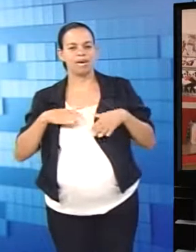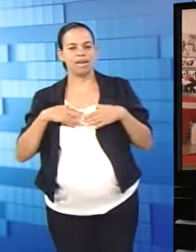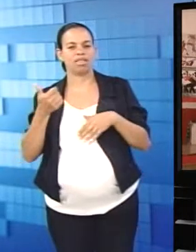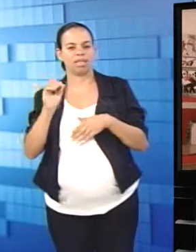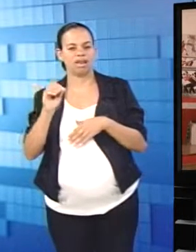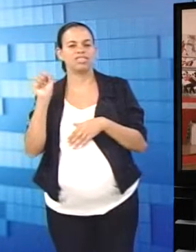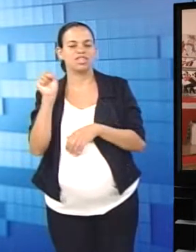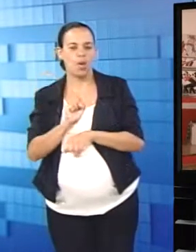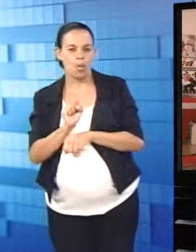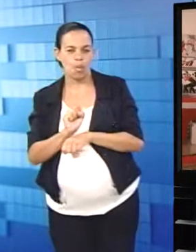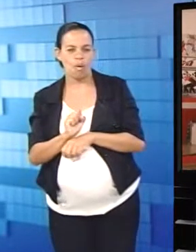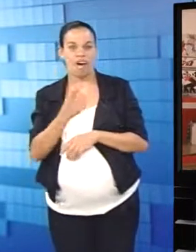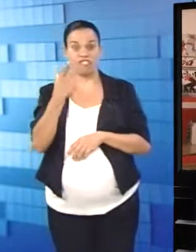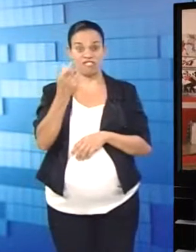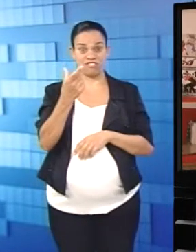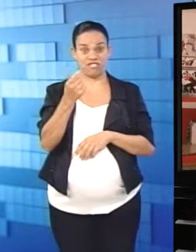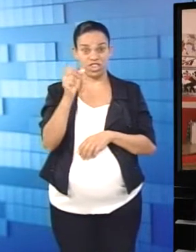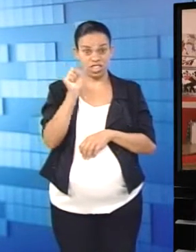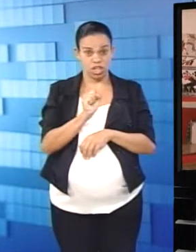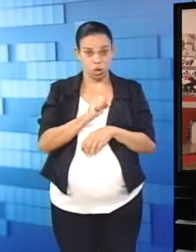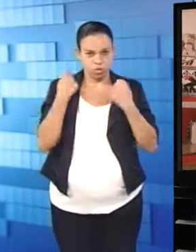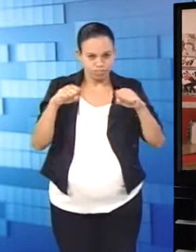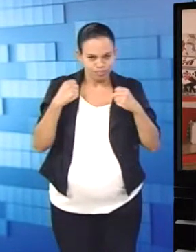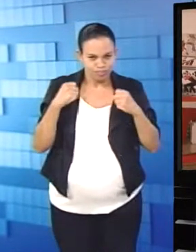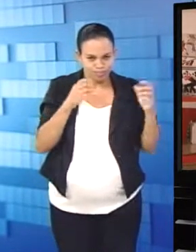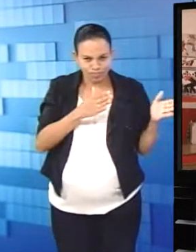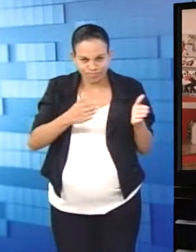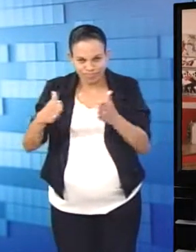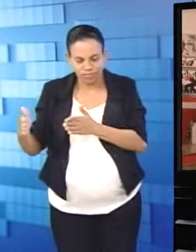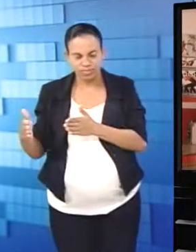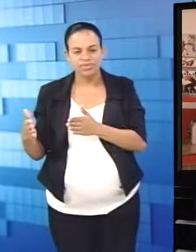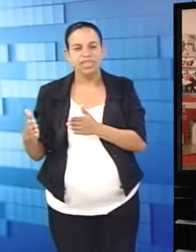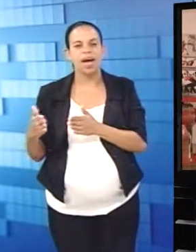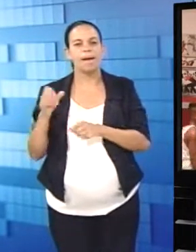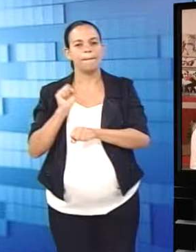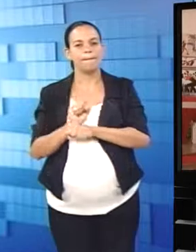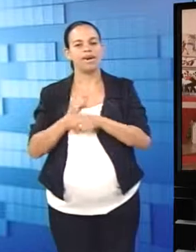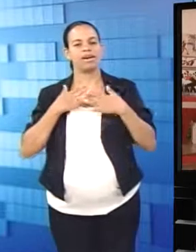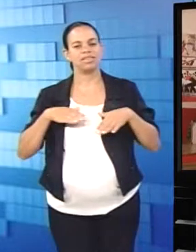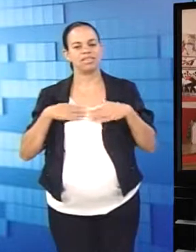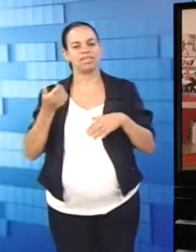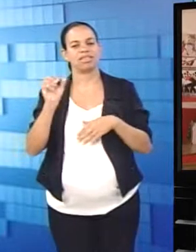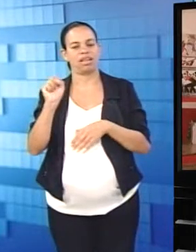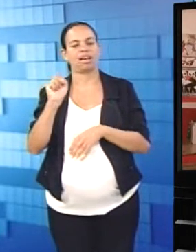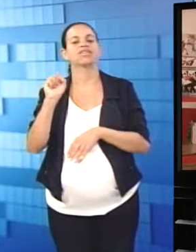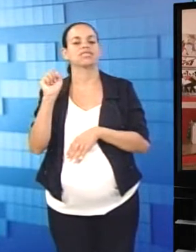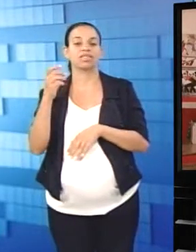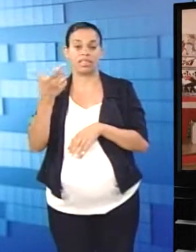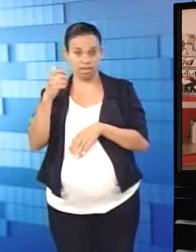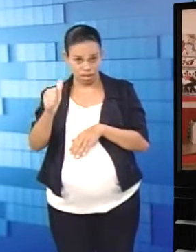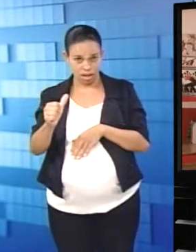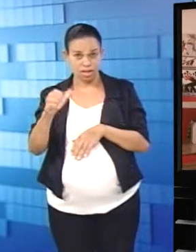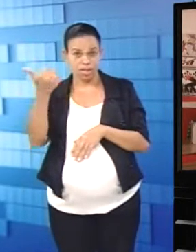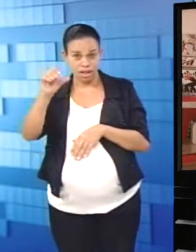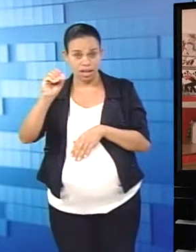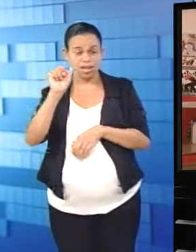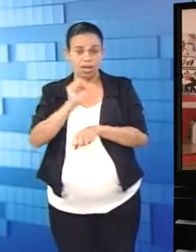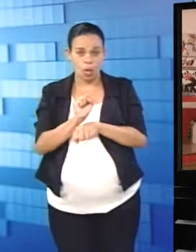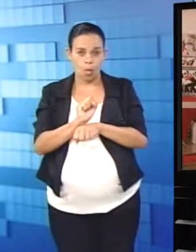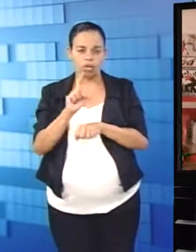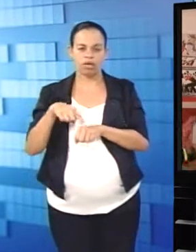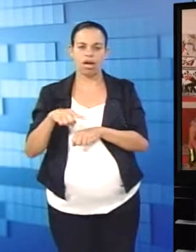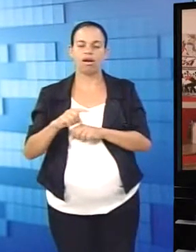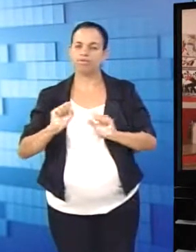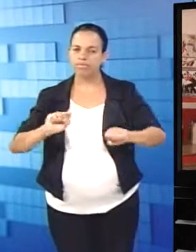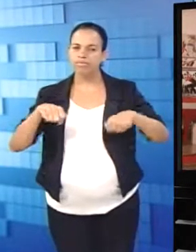a cada série que ele faz, ele tem 10 de descanso. Então, 20 segundos de intensidade com 10 de descanso. Por isso, alta intensidade em intervalo